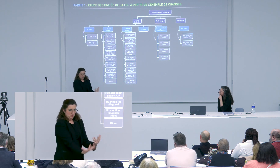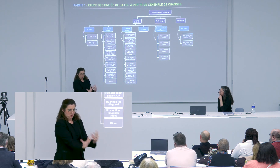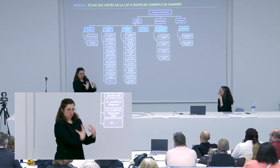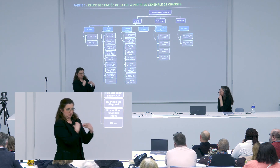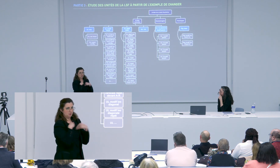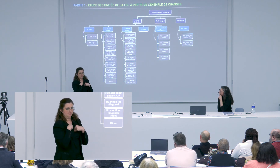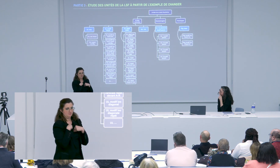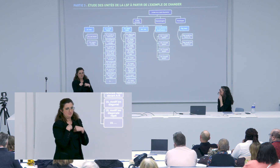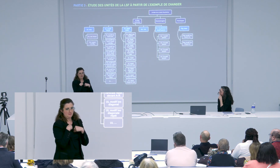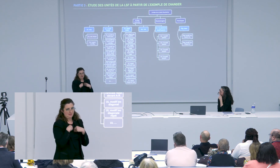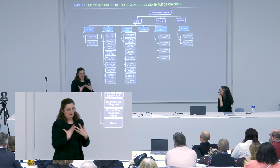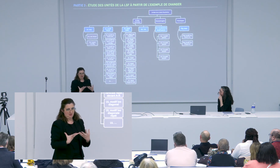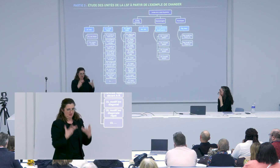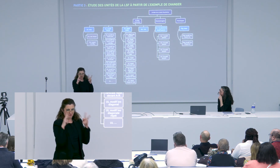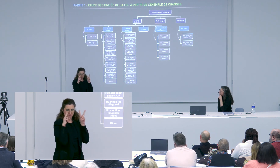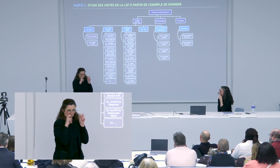ton regard à TIS